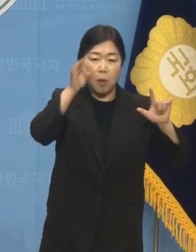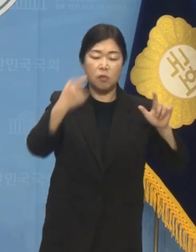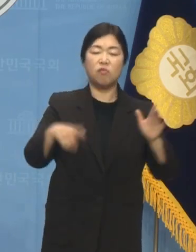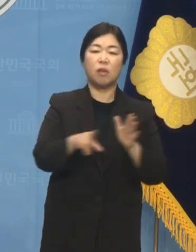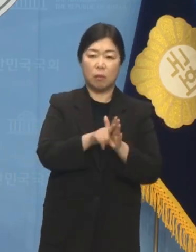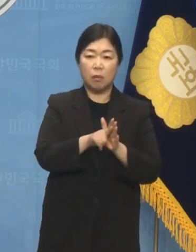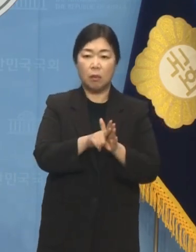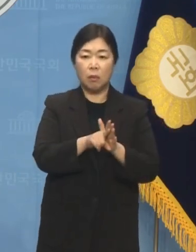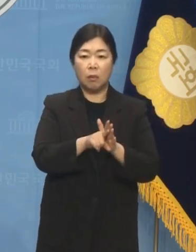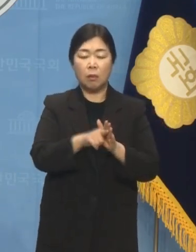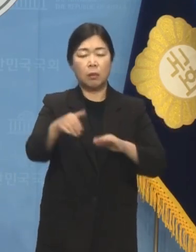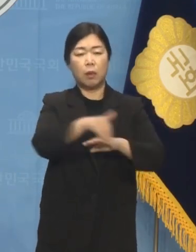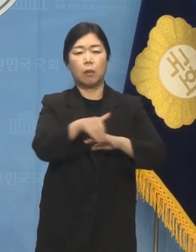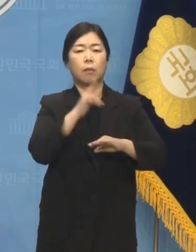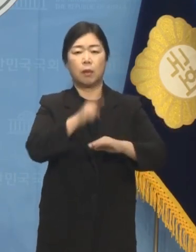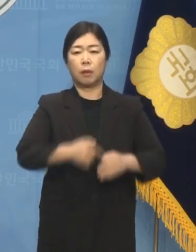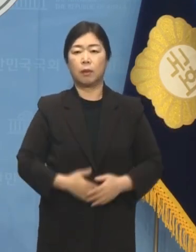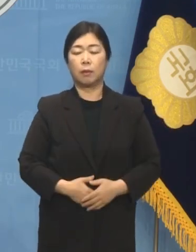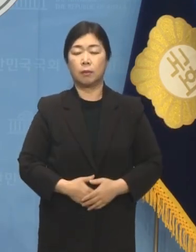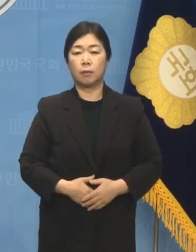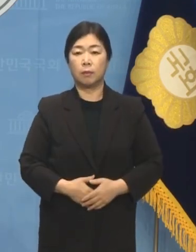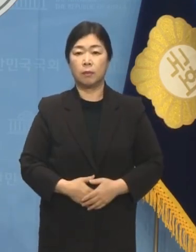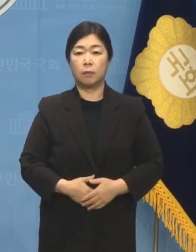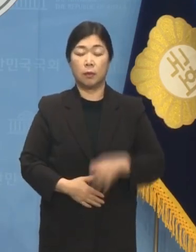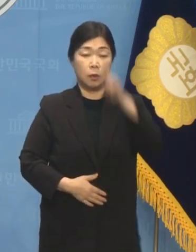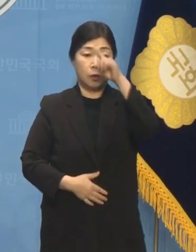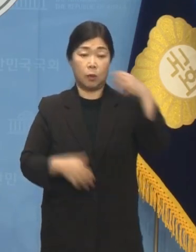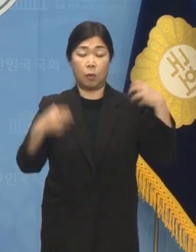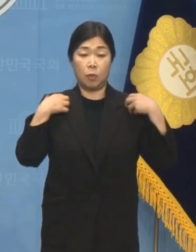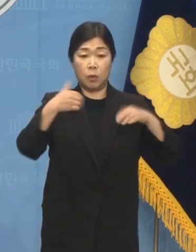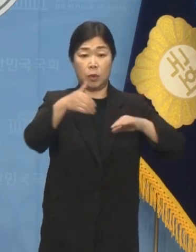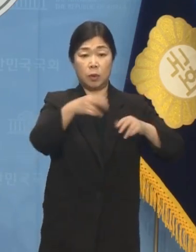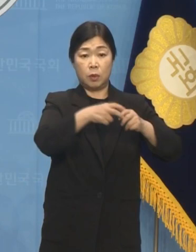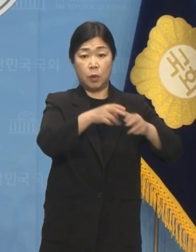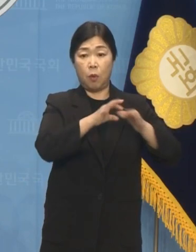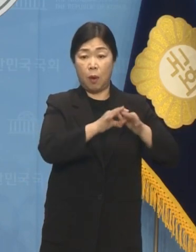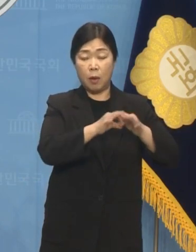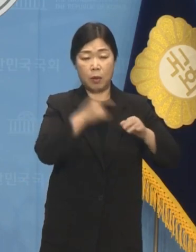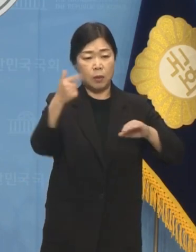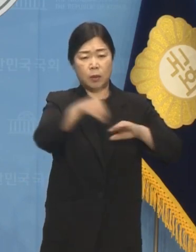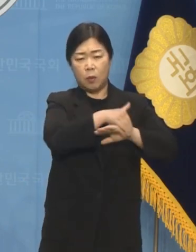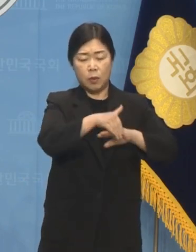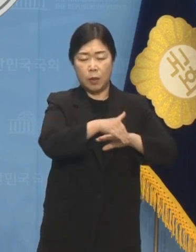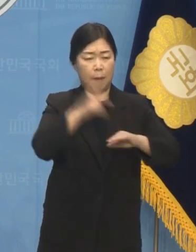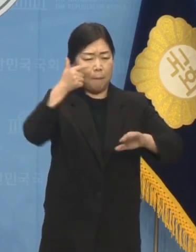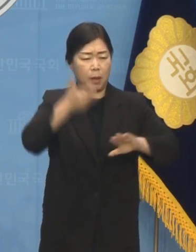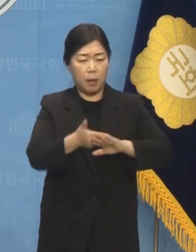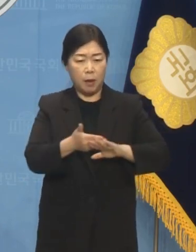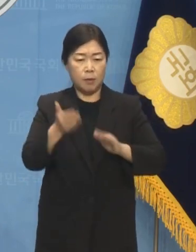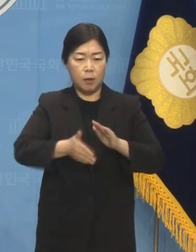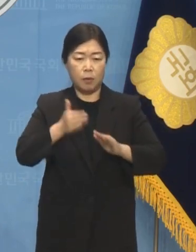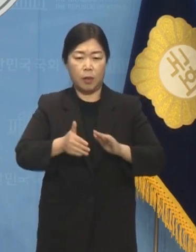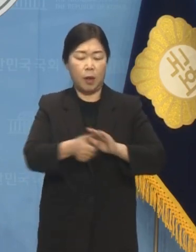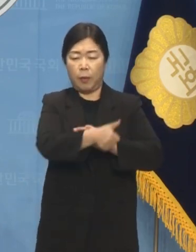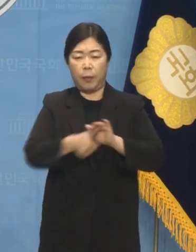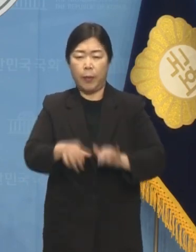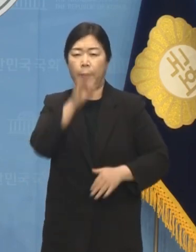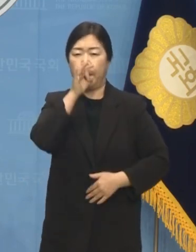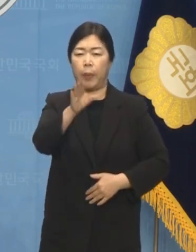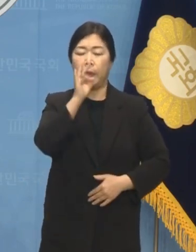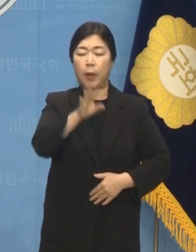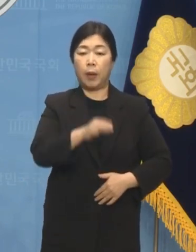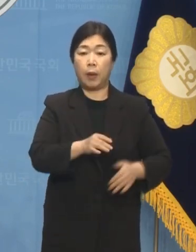정부의 의대 정책에 반발하는 의료계에 대해 절대 후퇴는 없다며 강경대응 기조로